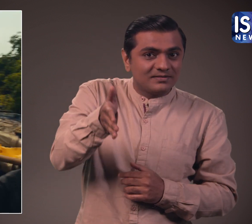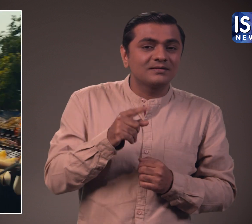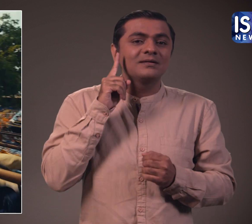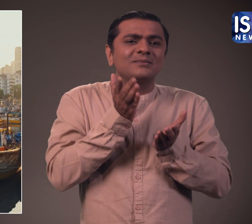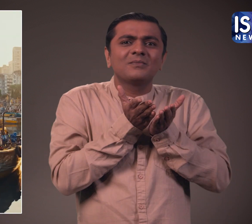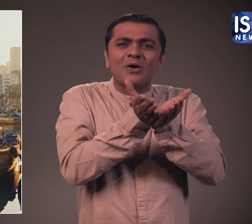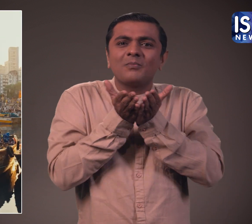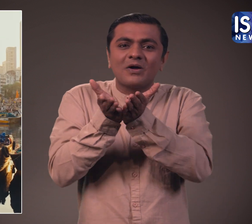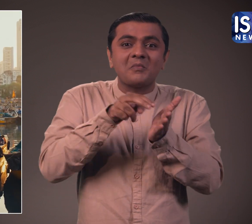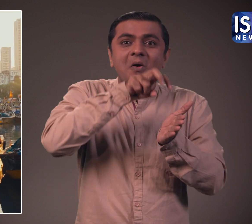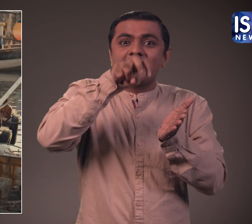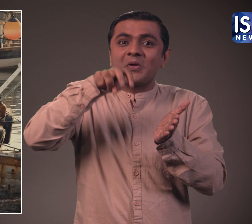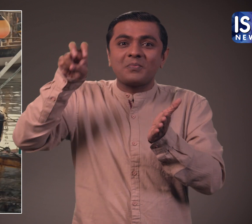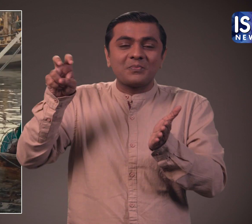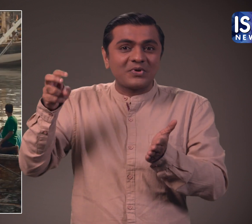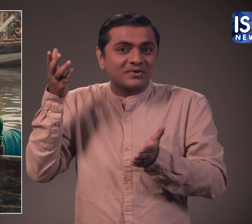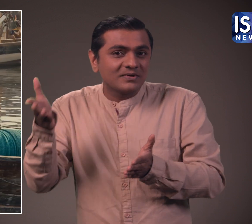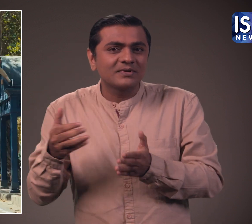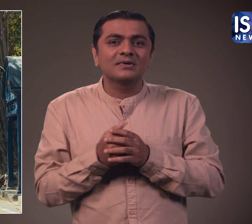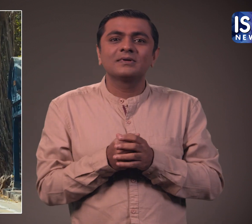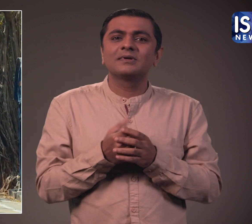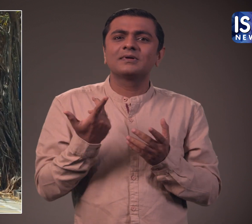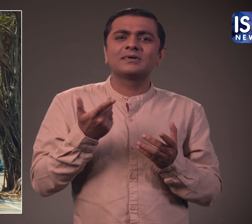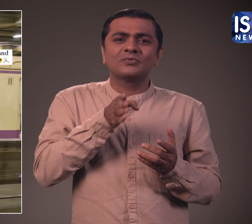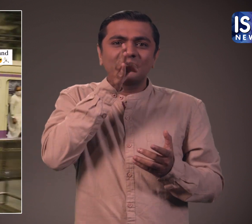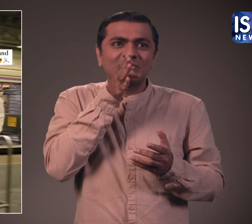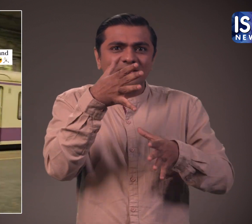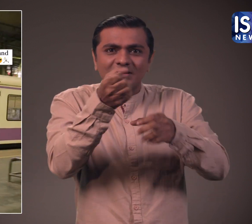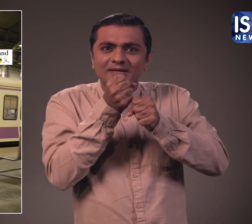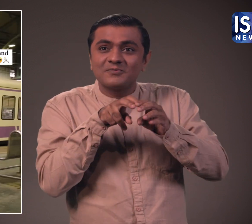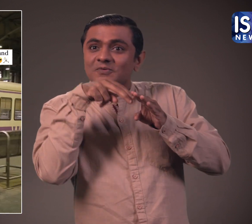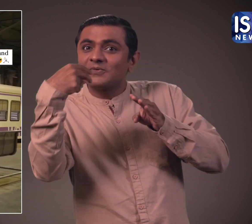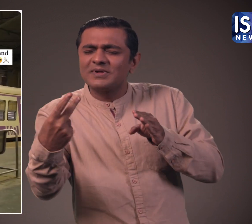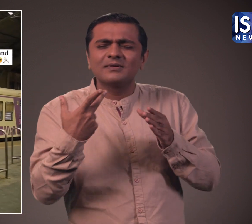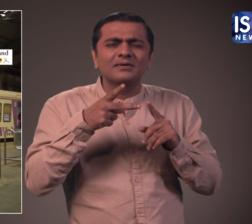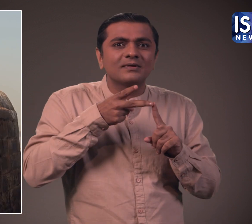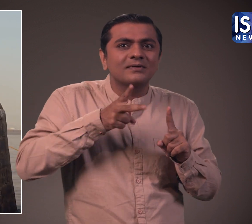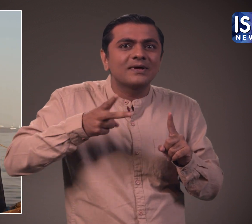उन्होंने नावों पर छलांग लगाई, लोकल ट्रेनों और कई अन्य जगों पर स्टन्ट किये।